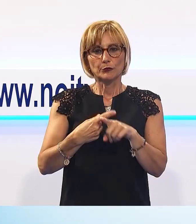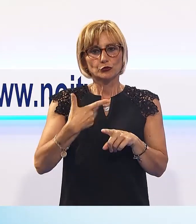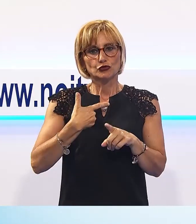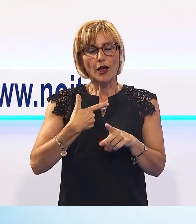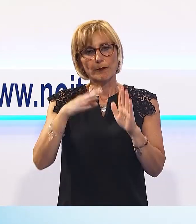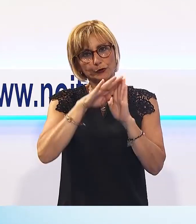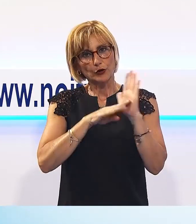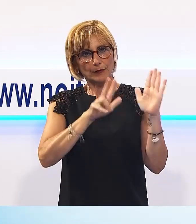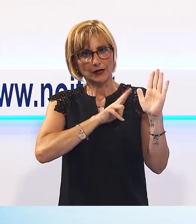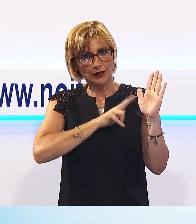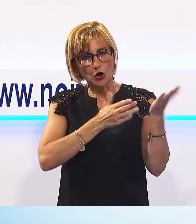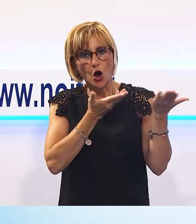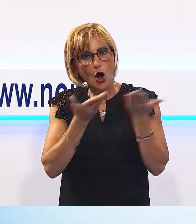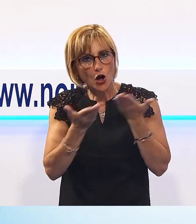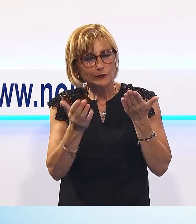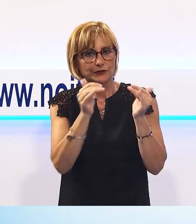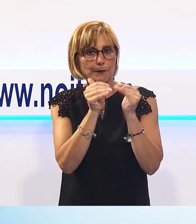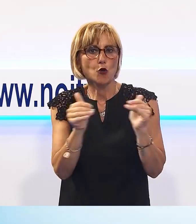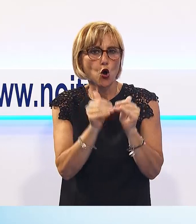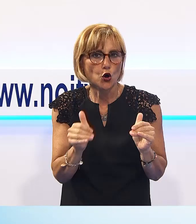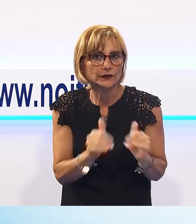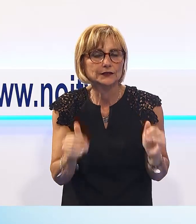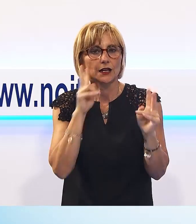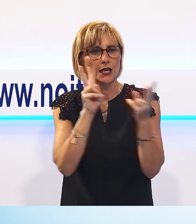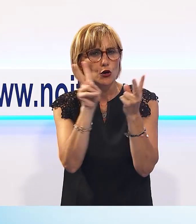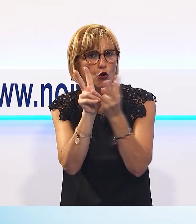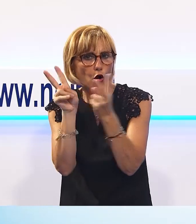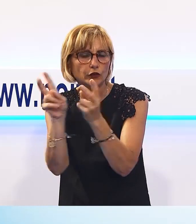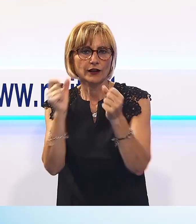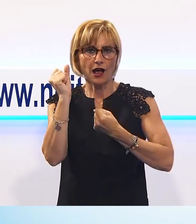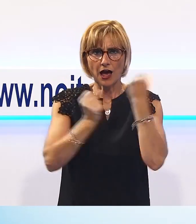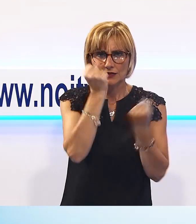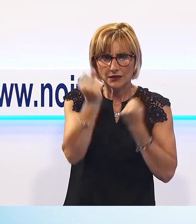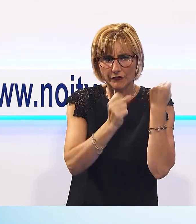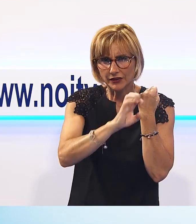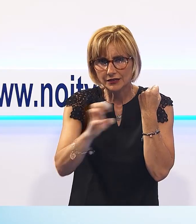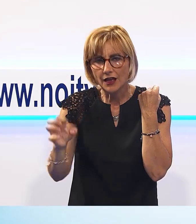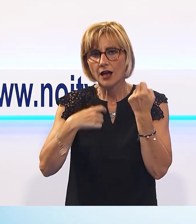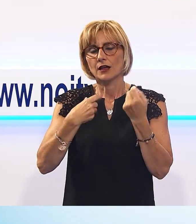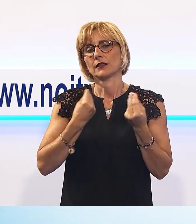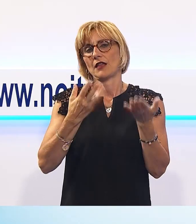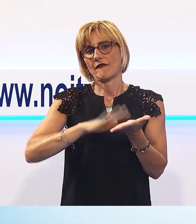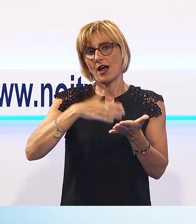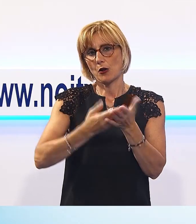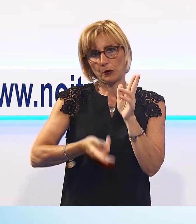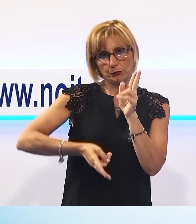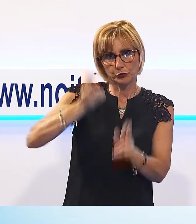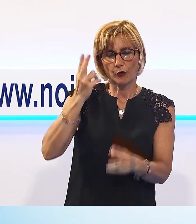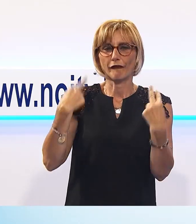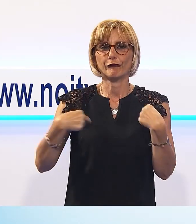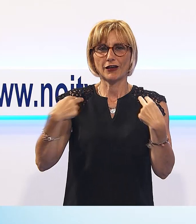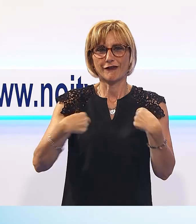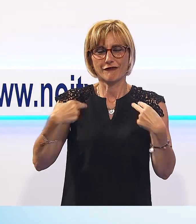ricco programma di ospiti, mostre, incontri e attività, che contribuirà a valorizzare ulteriormente questa vivace